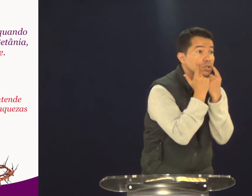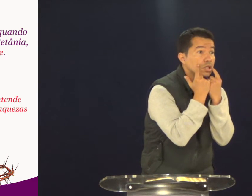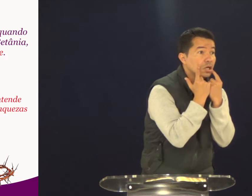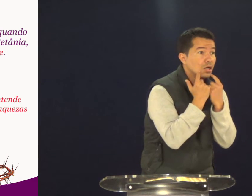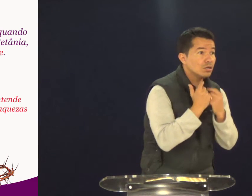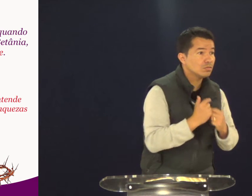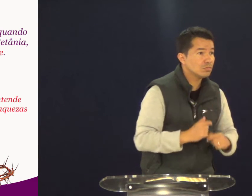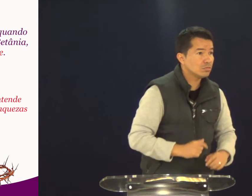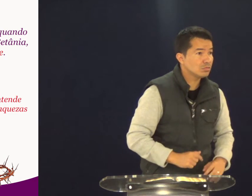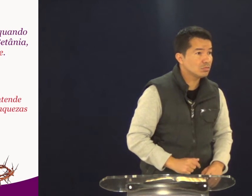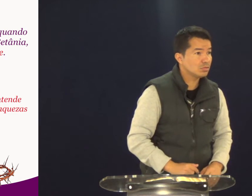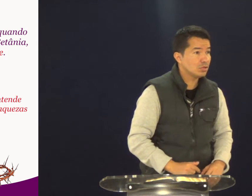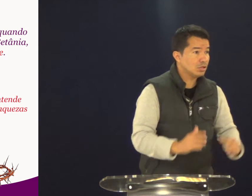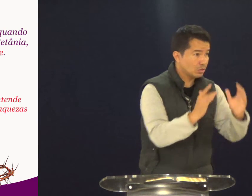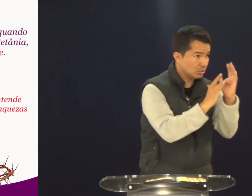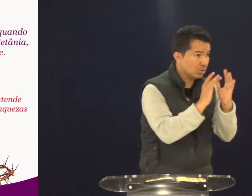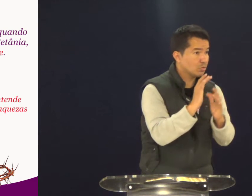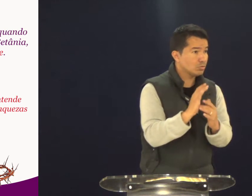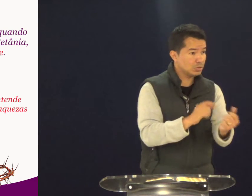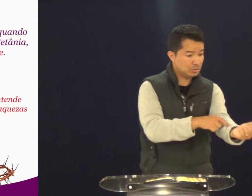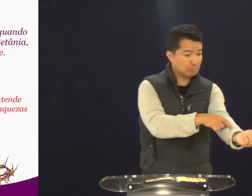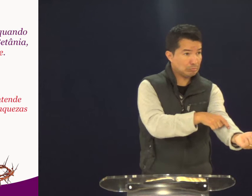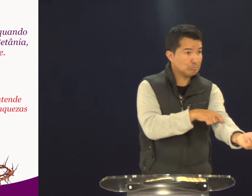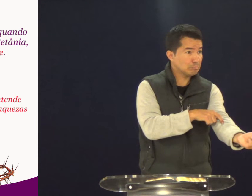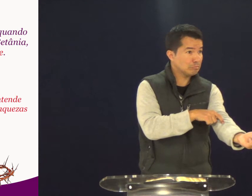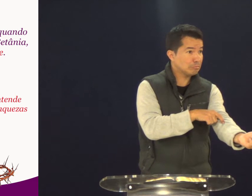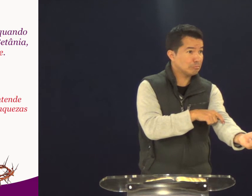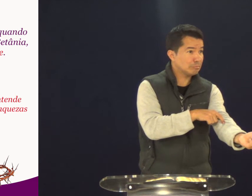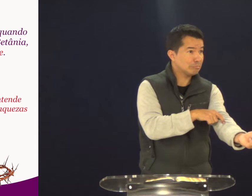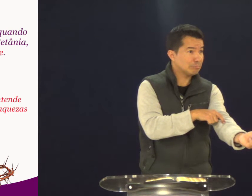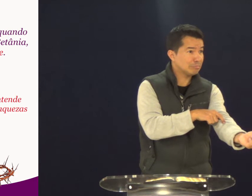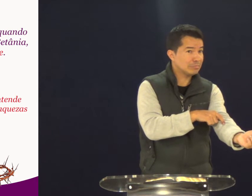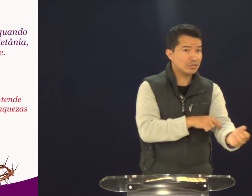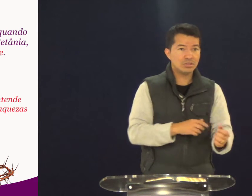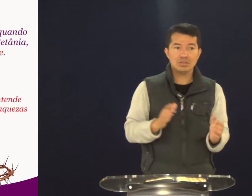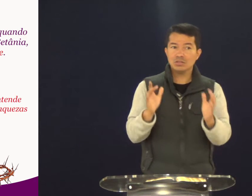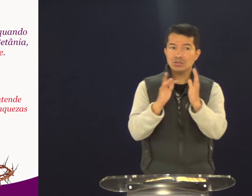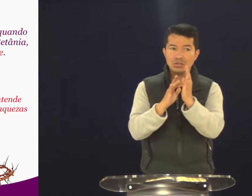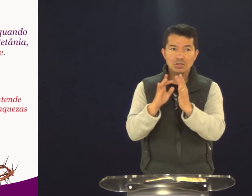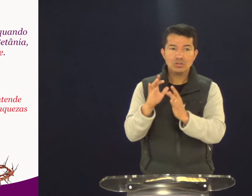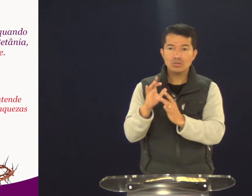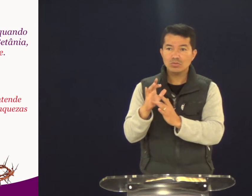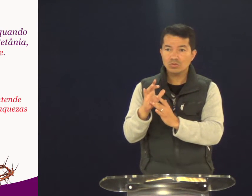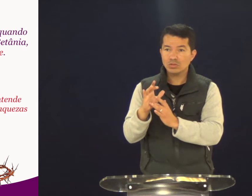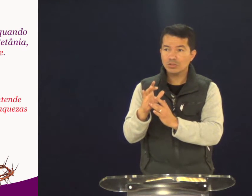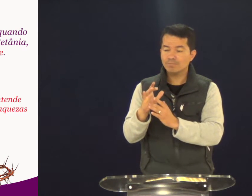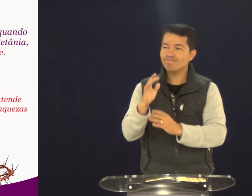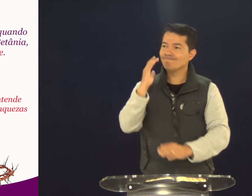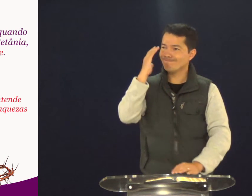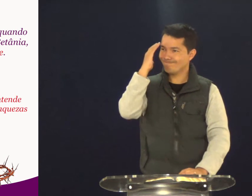Jesus chorou. Jesus ficou nervoso. Jesus